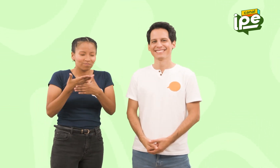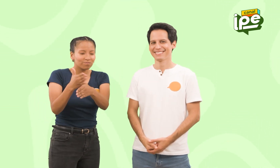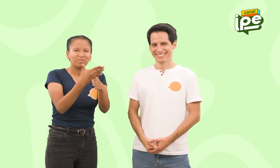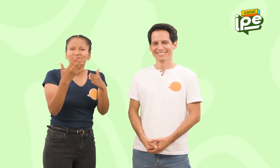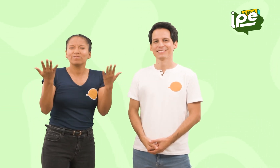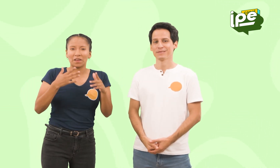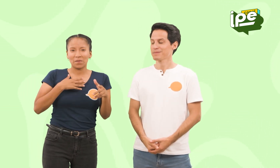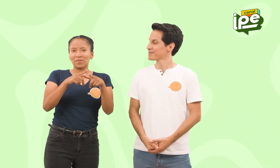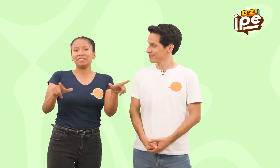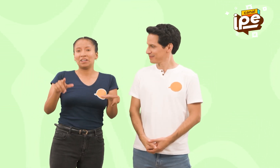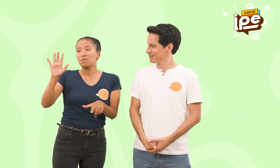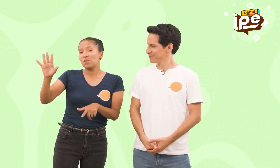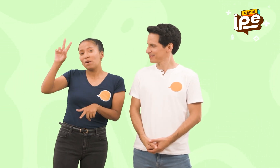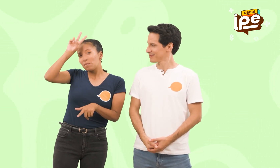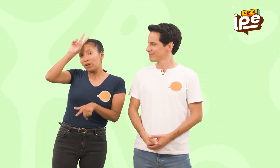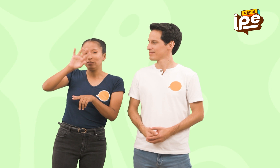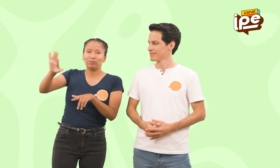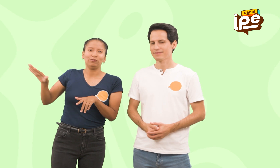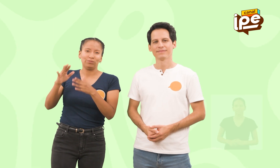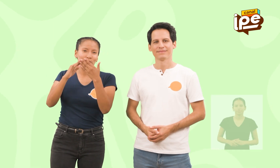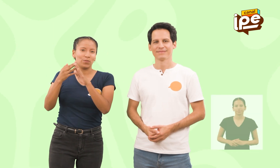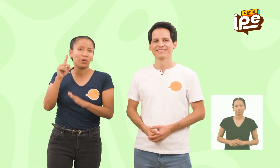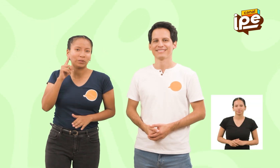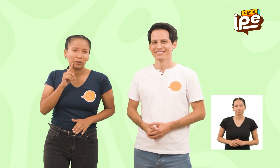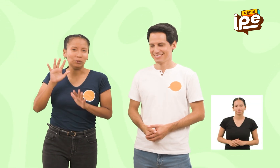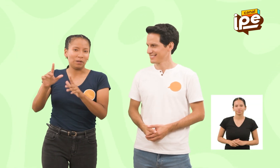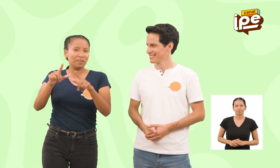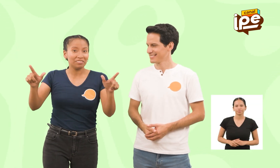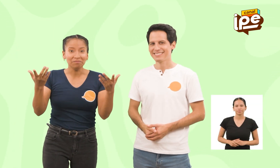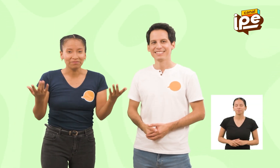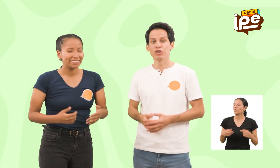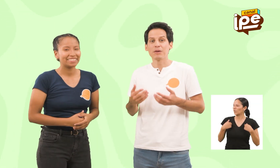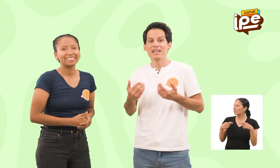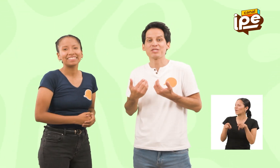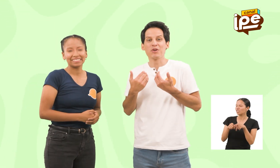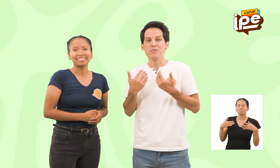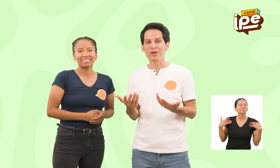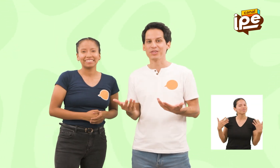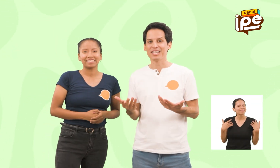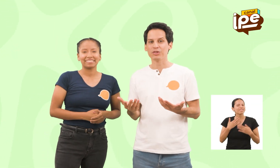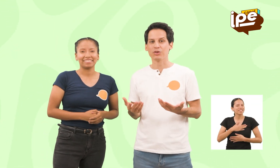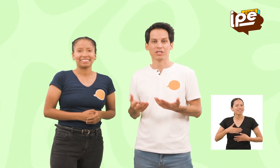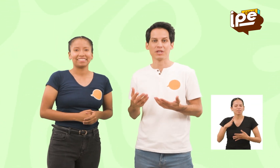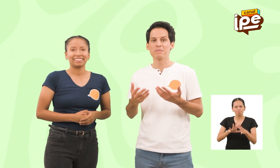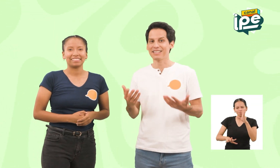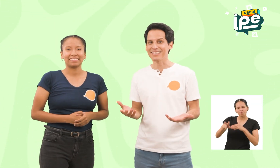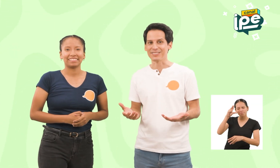mi lengua. La lengua de la comunidad sorda de nuestro país. Yo también estoy muy contento de continuar aprendiendo.